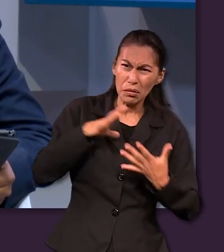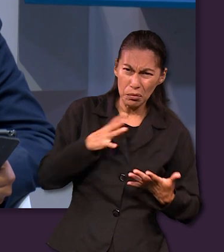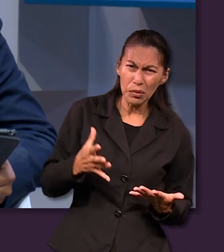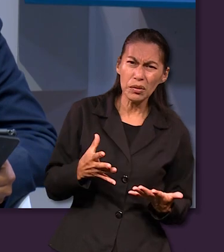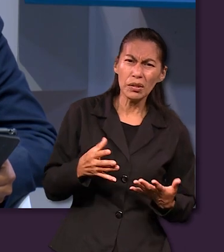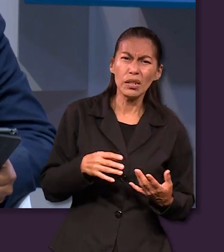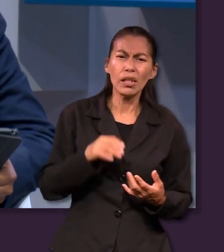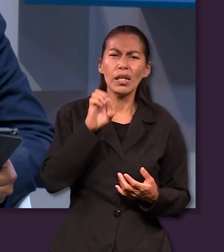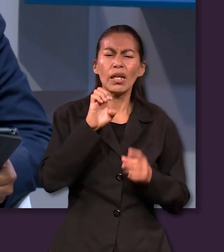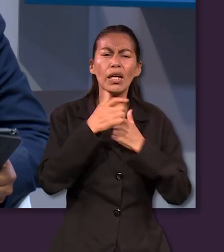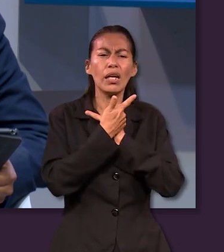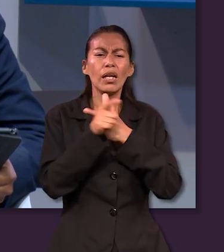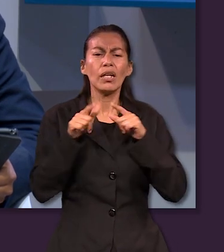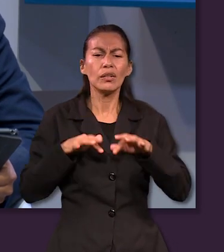¿Qué dice Éxodo 17.1?